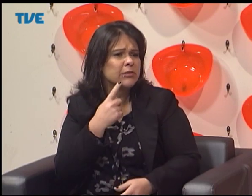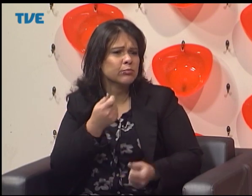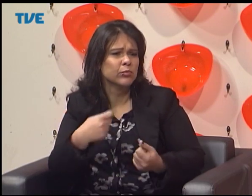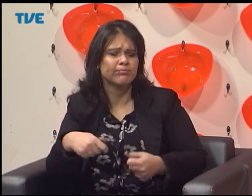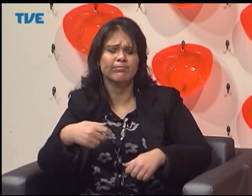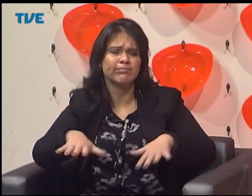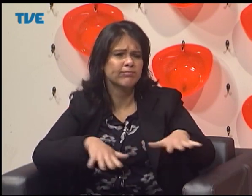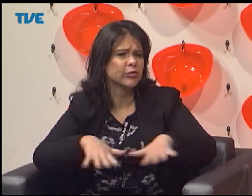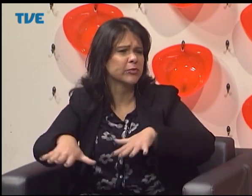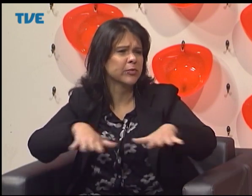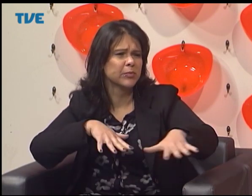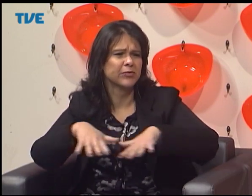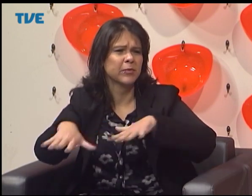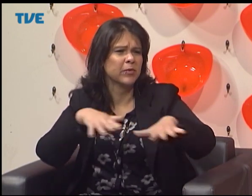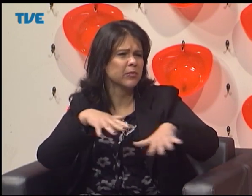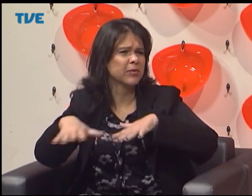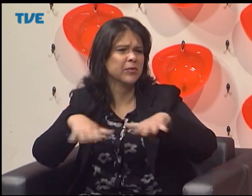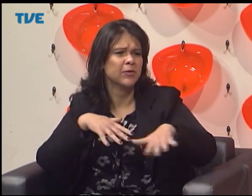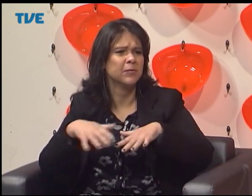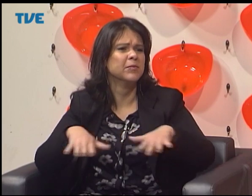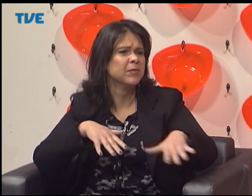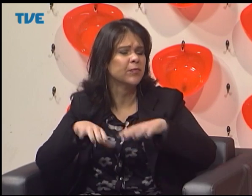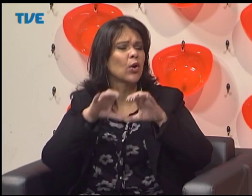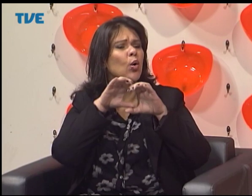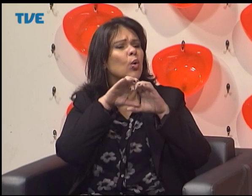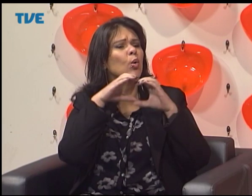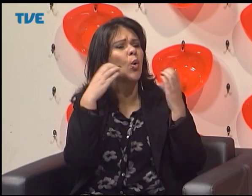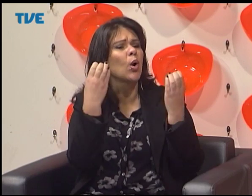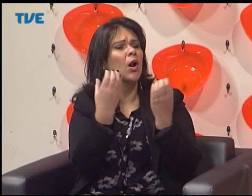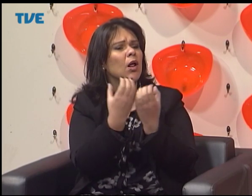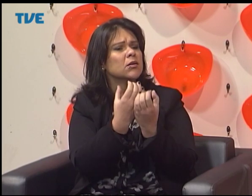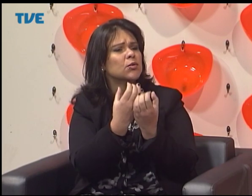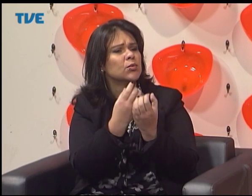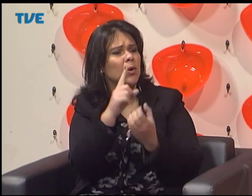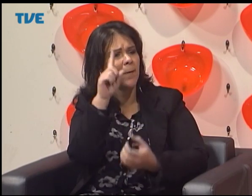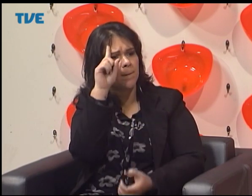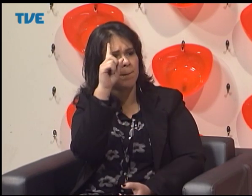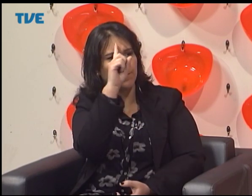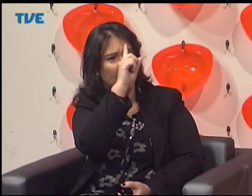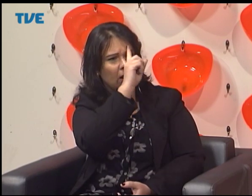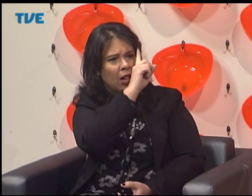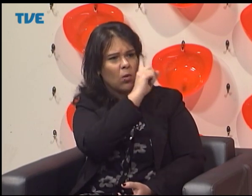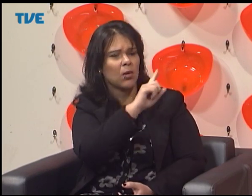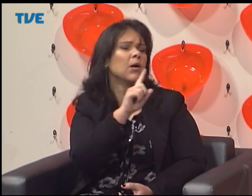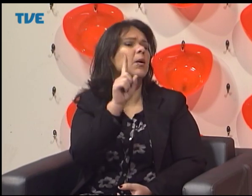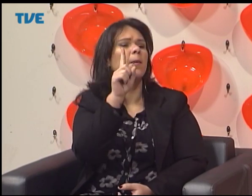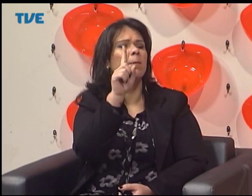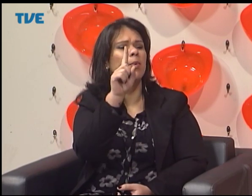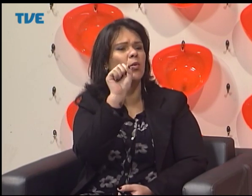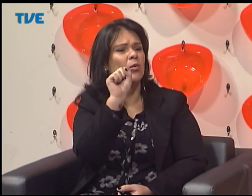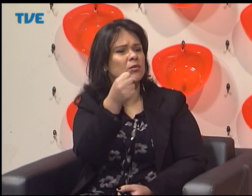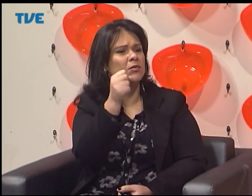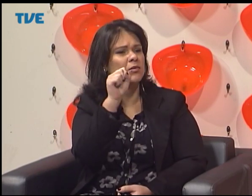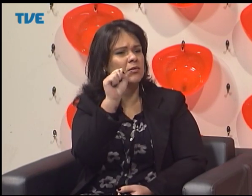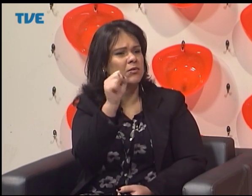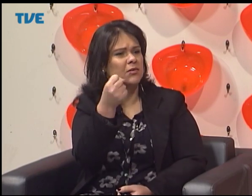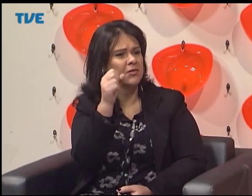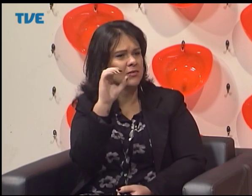E graças a eles, assim, vem se trazendo esse olhar de que surdos podem aprender, de que surdos... Então, quando nós tivemos o